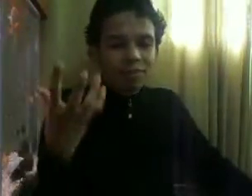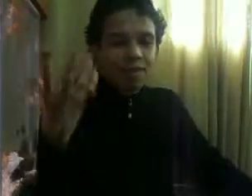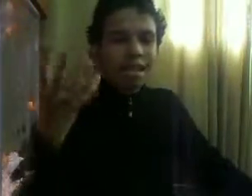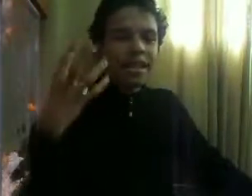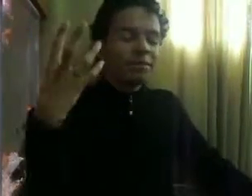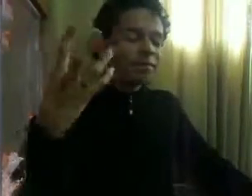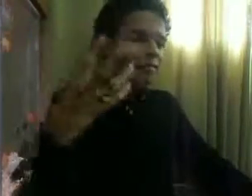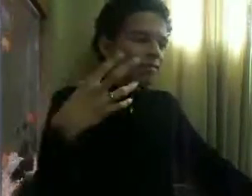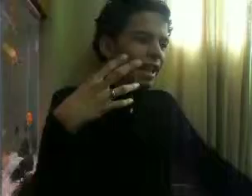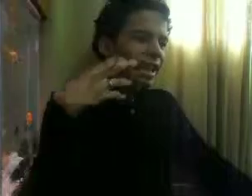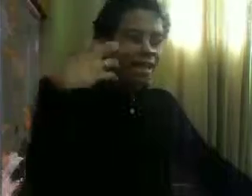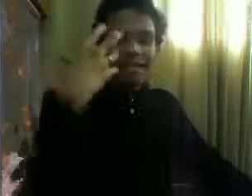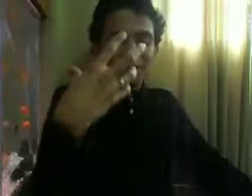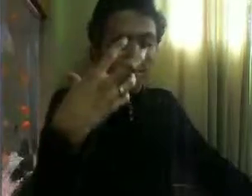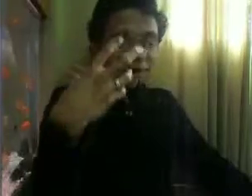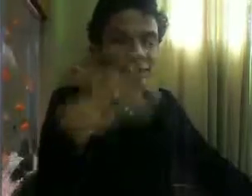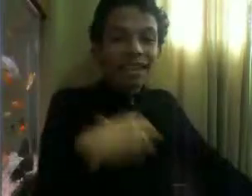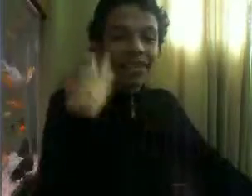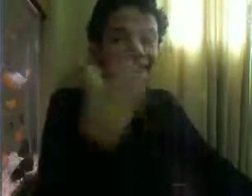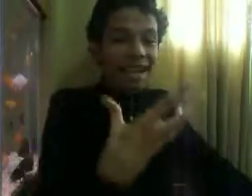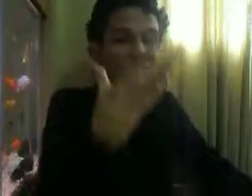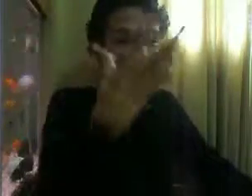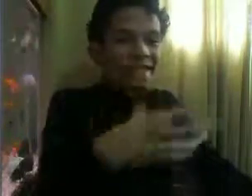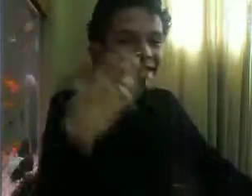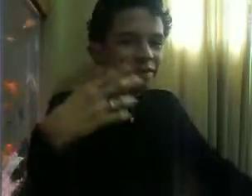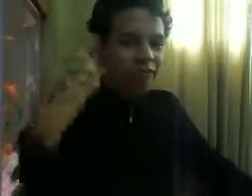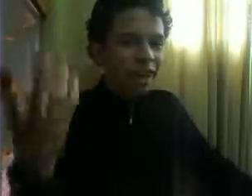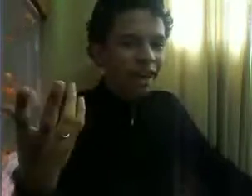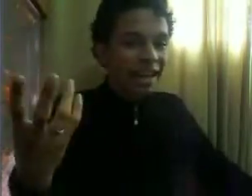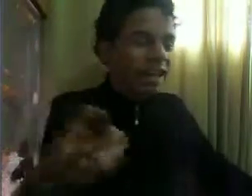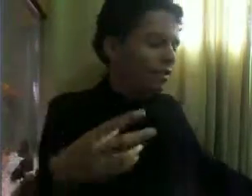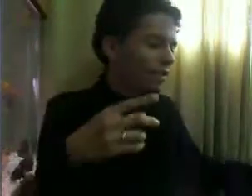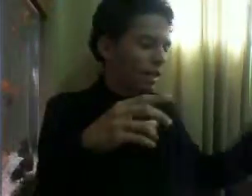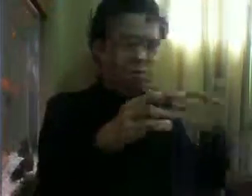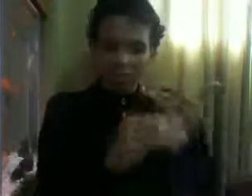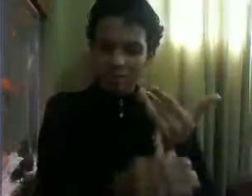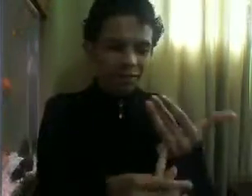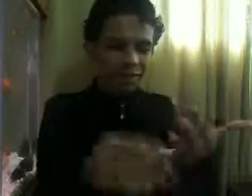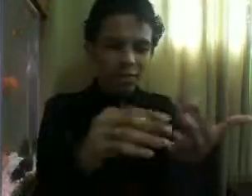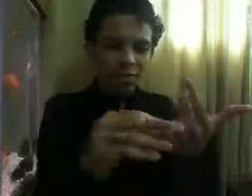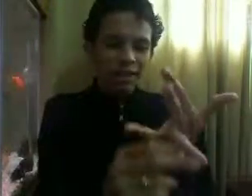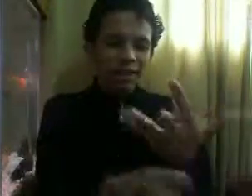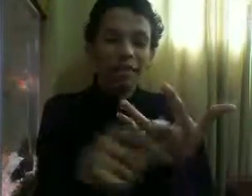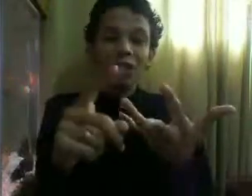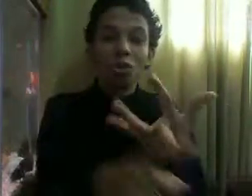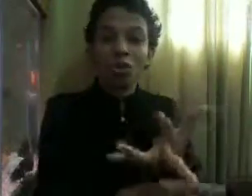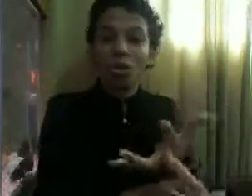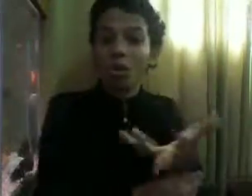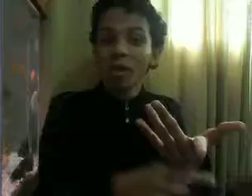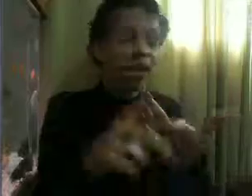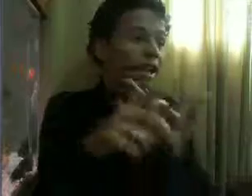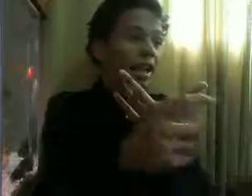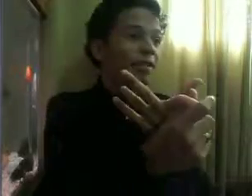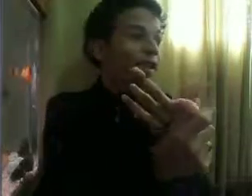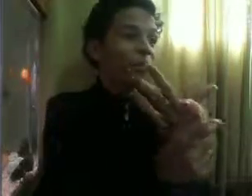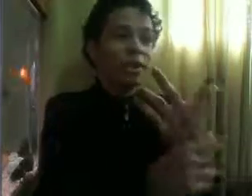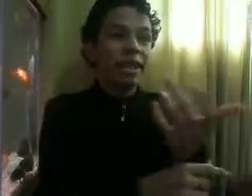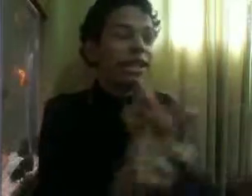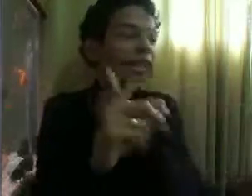Ele Ele fala de sexo Sem ser vulgar Ele fala pinto Ele fala buceta Ele fala cu Ele fala punheta Ele